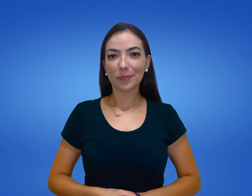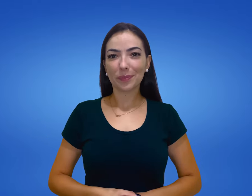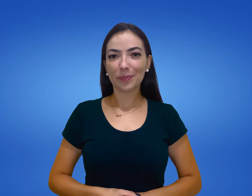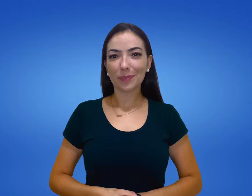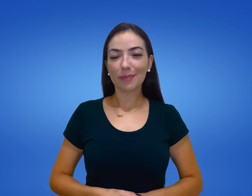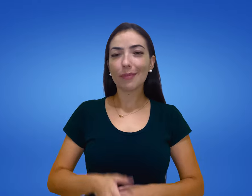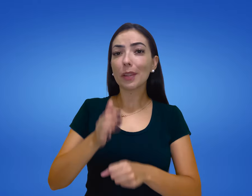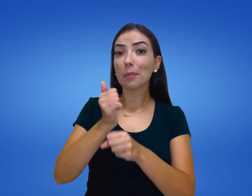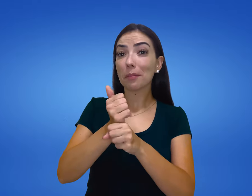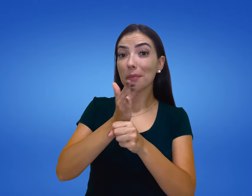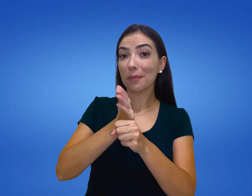Batata